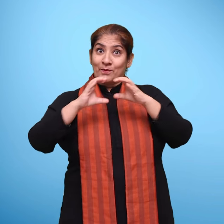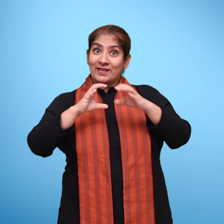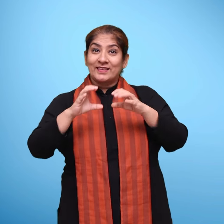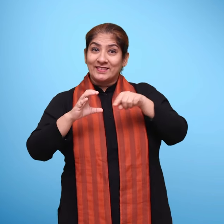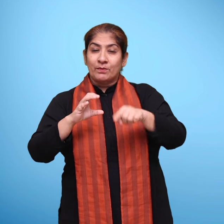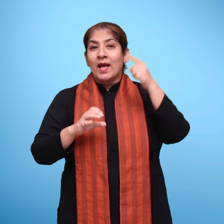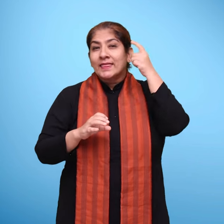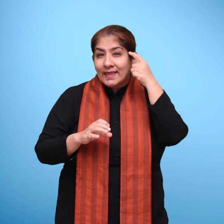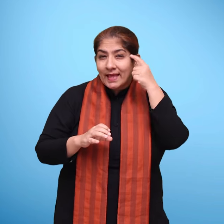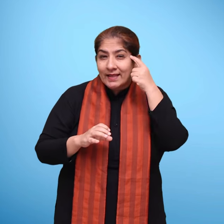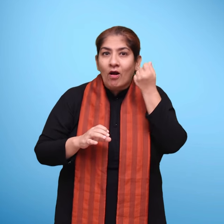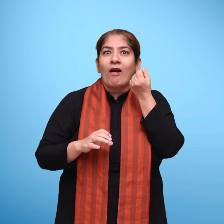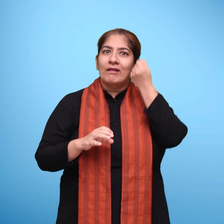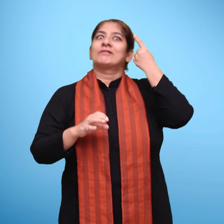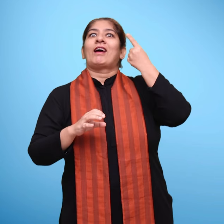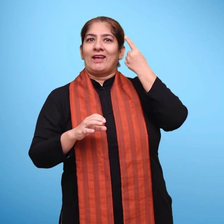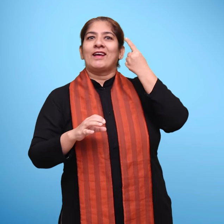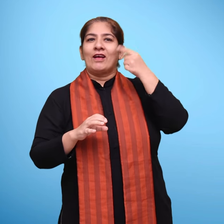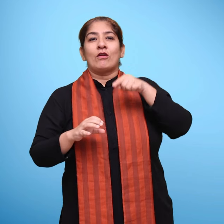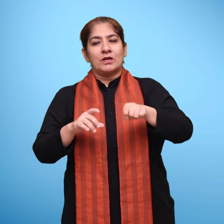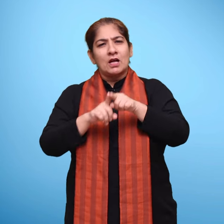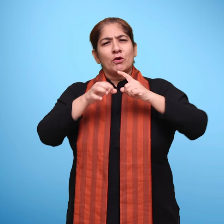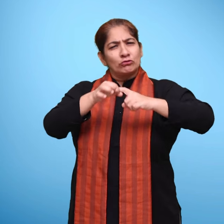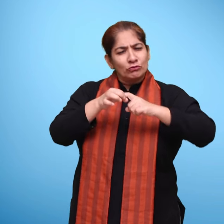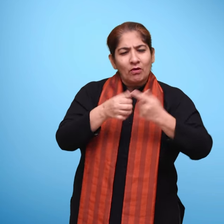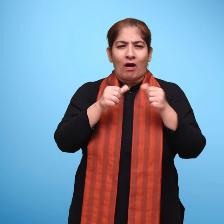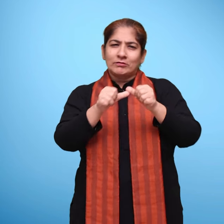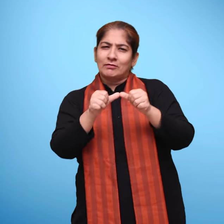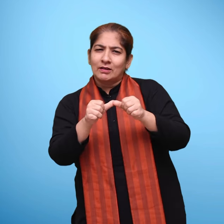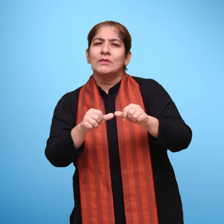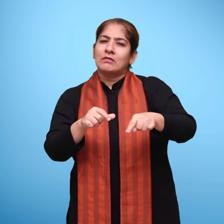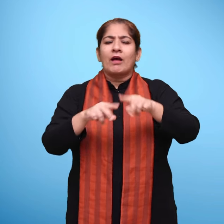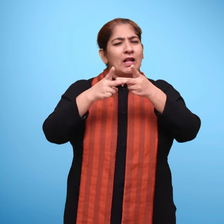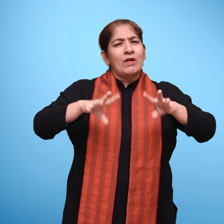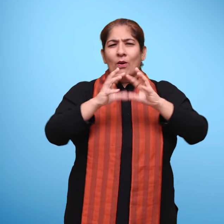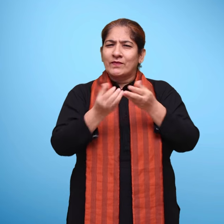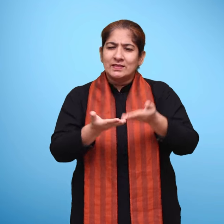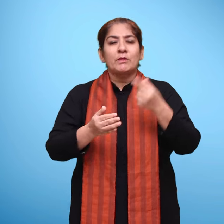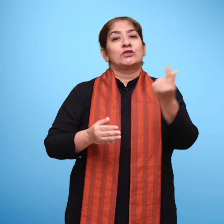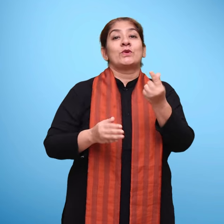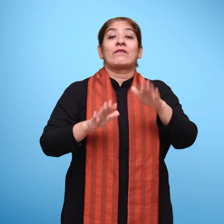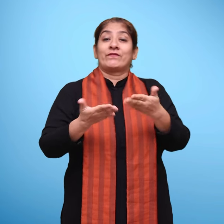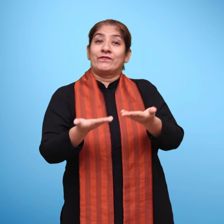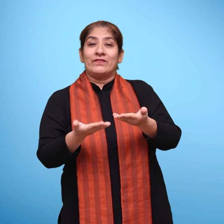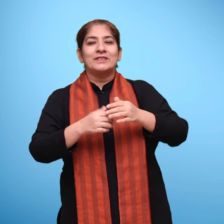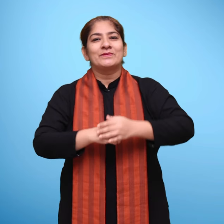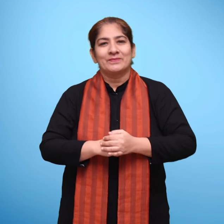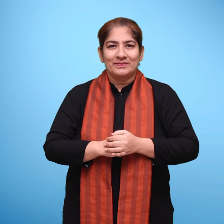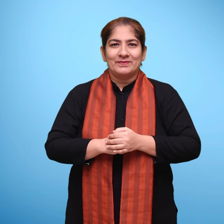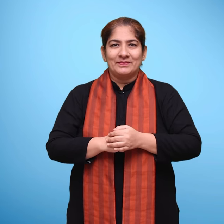साथ साथ सोचने, समझने, प्रश्ण पूछने आदी में सहायक है रोचक बात ये भी है कि विभिन कार्यों